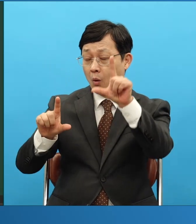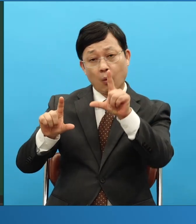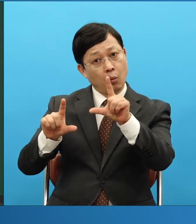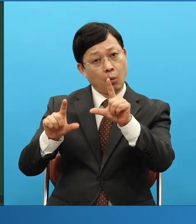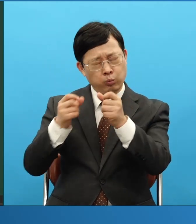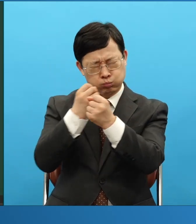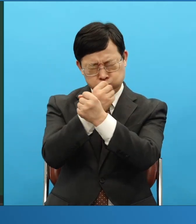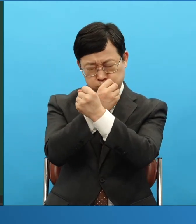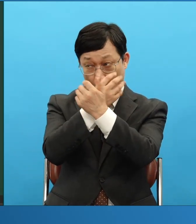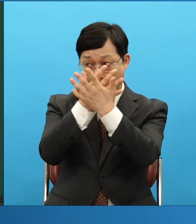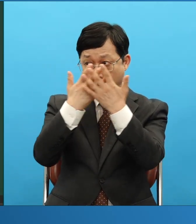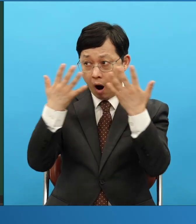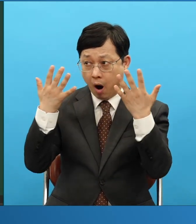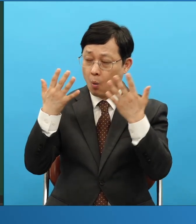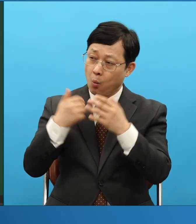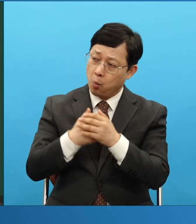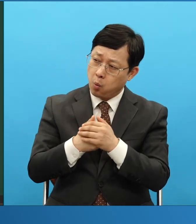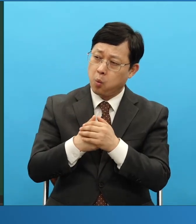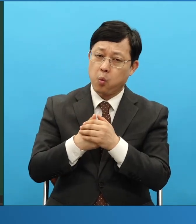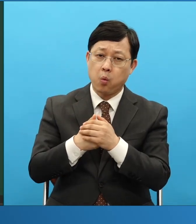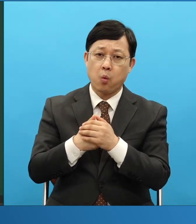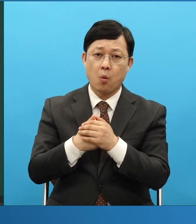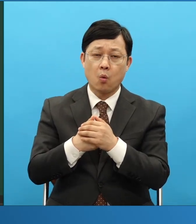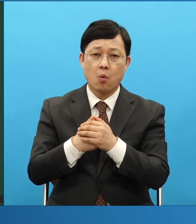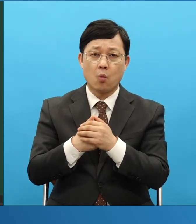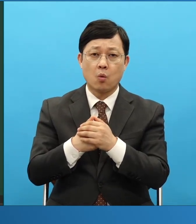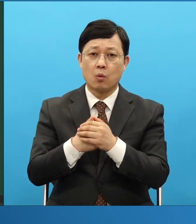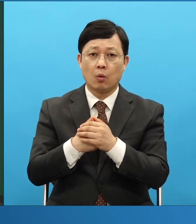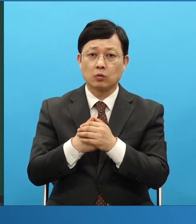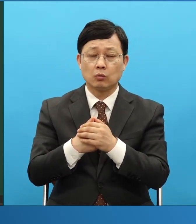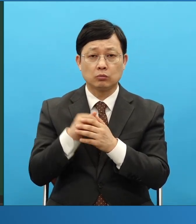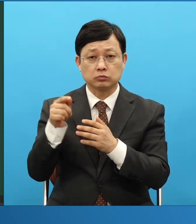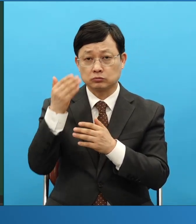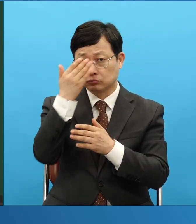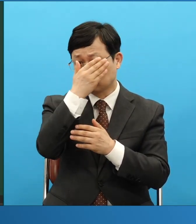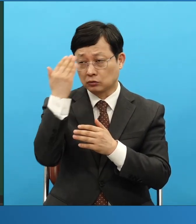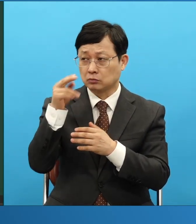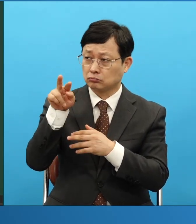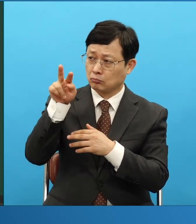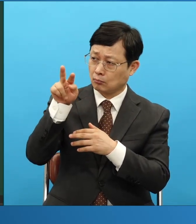우리가 막 억지로 걸어놓고 혼자 힘들 수도 있는데, 그 느낌이란 게 진짜 그게 아니에요